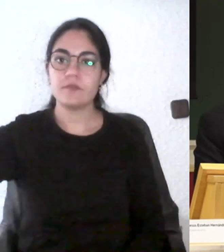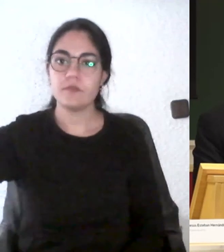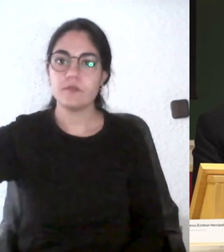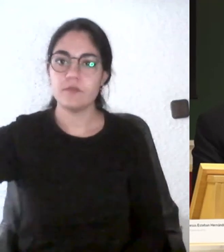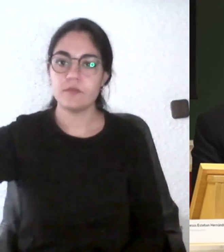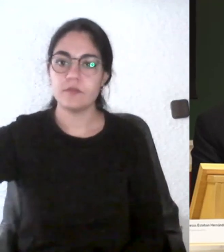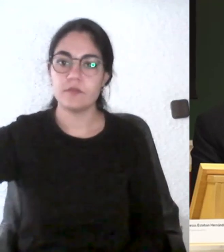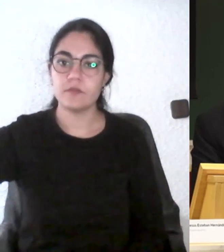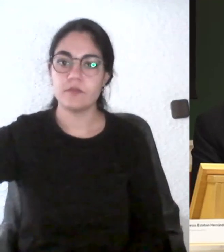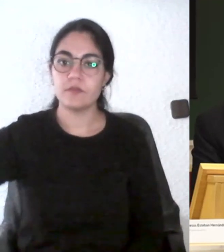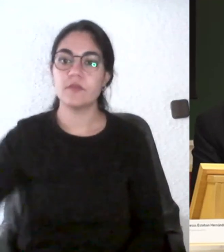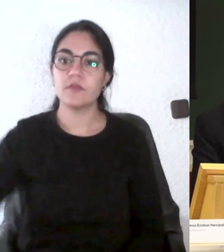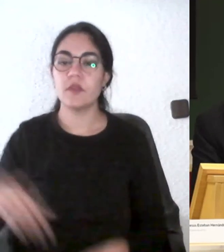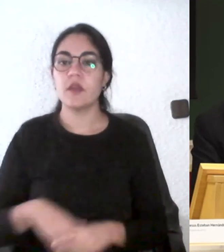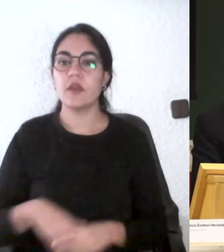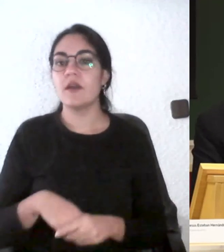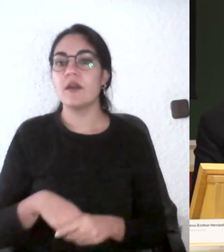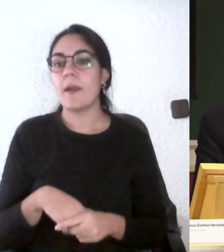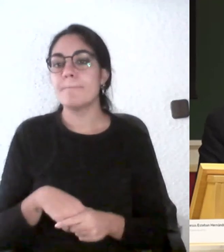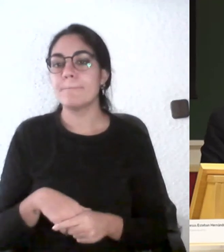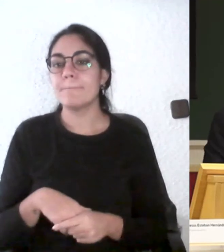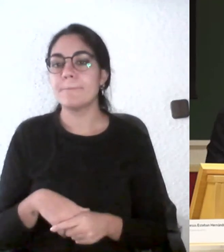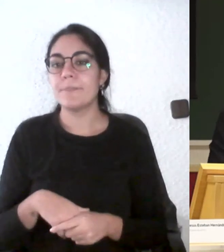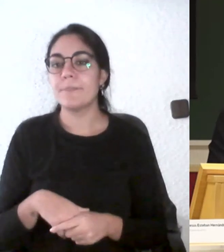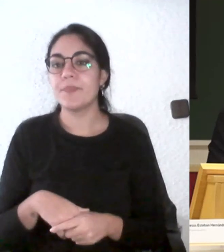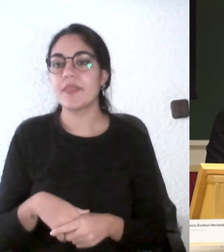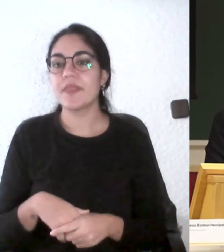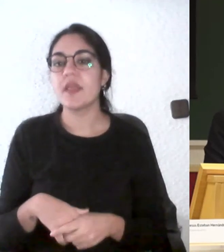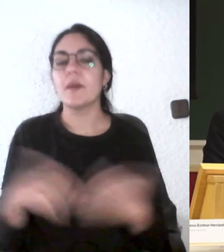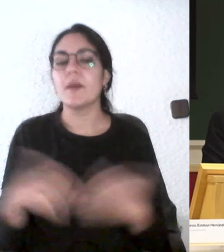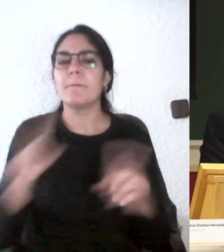¿quién piensas que debería evaluar al estudiante?